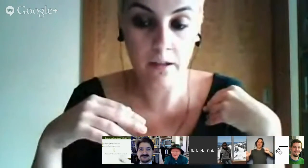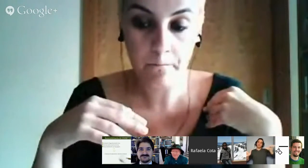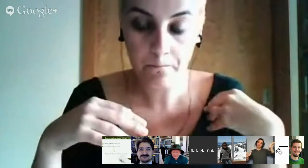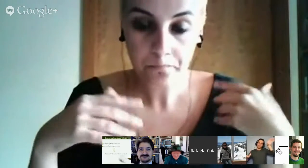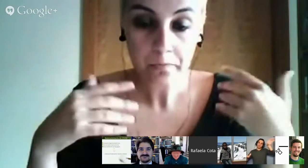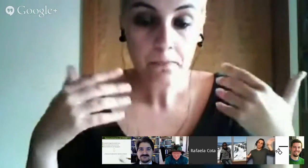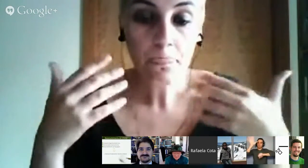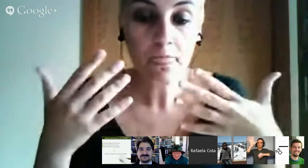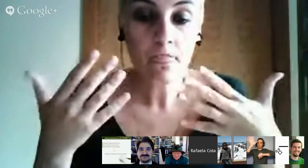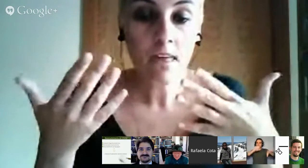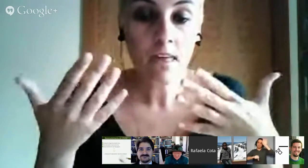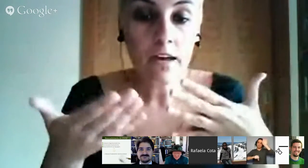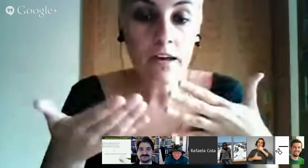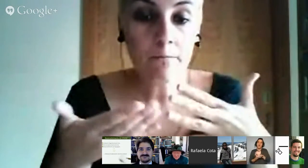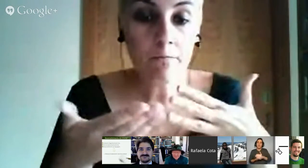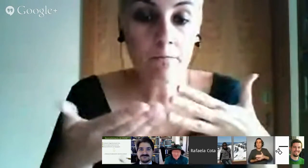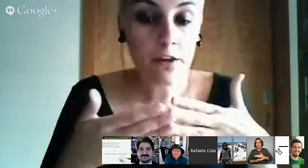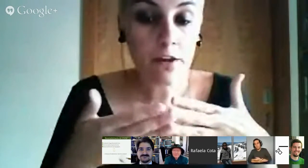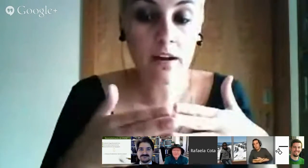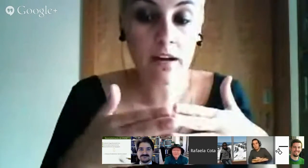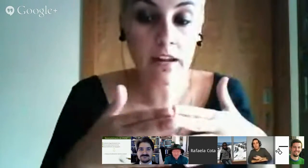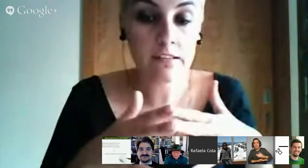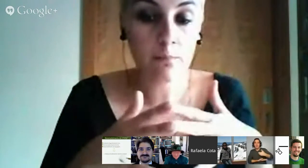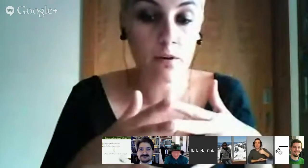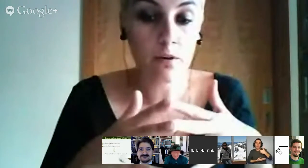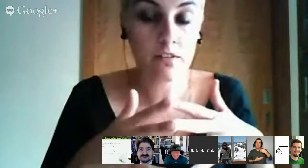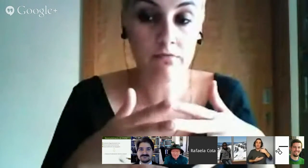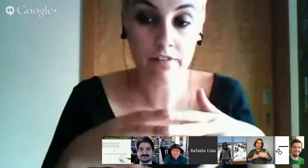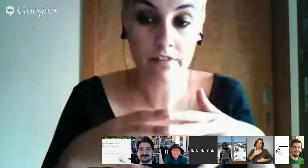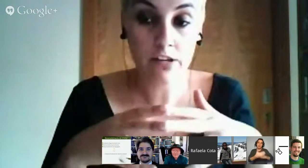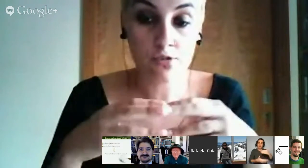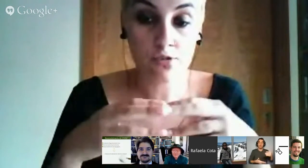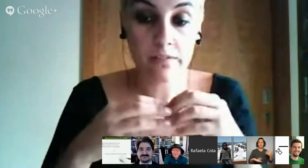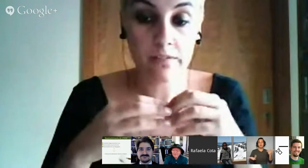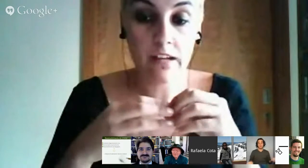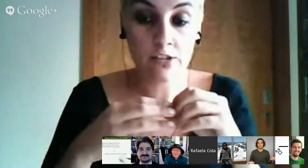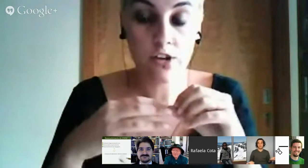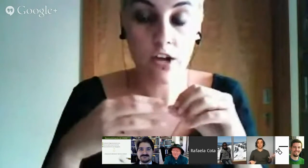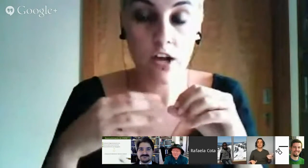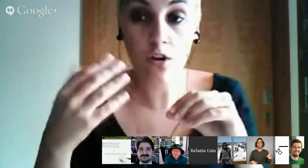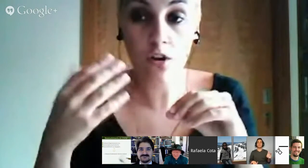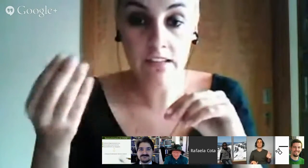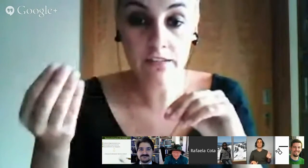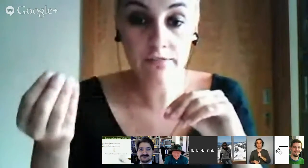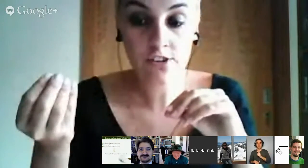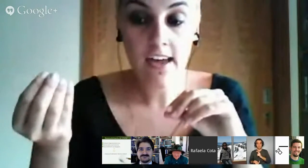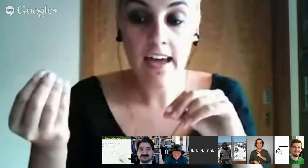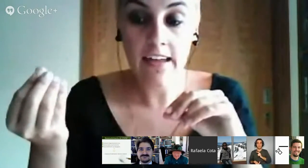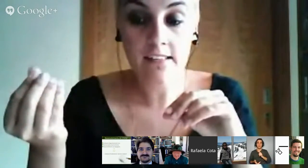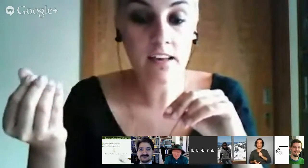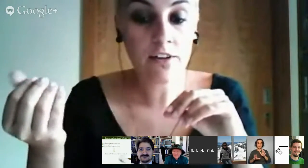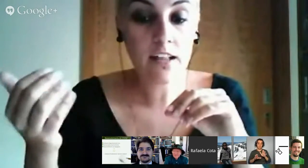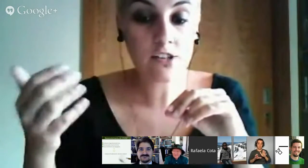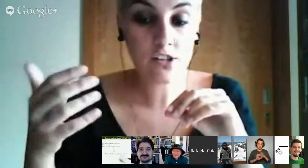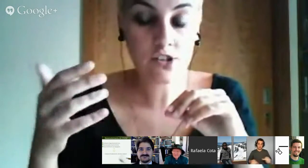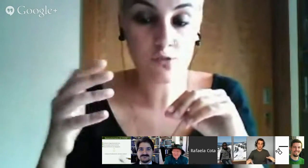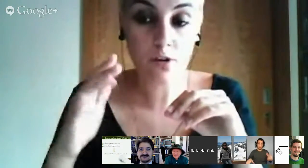vida. E para que uma criança possa desenvolver as suas capacidades cognitivas, é necessário que ela esteja